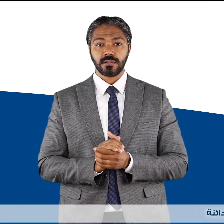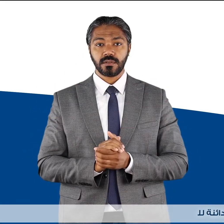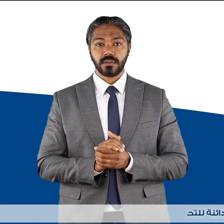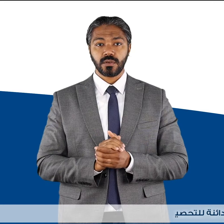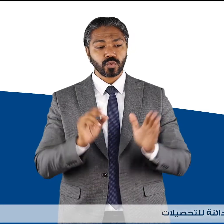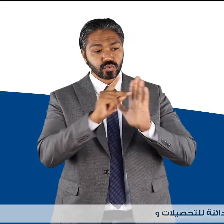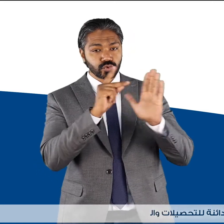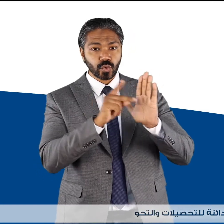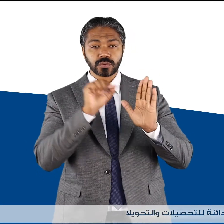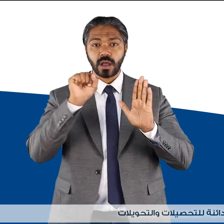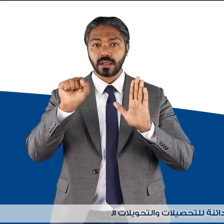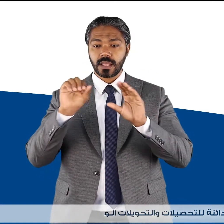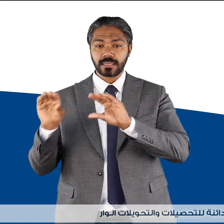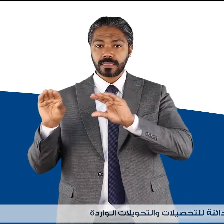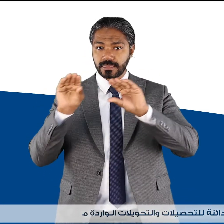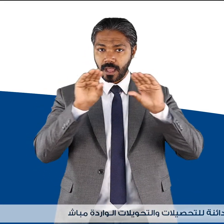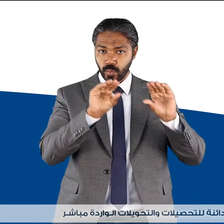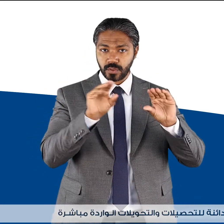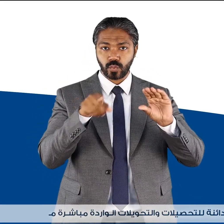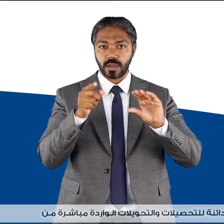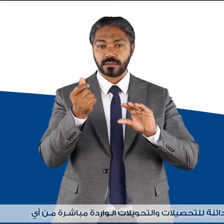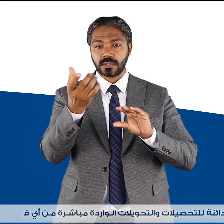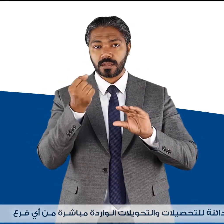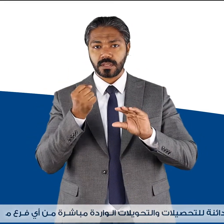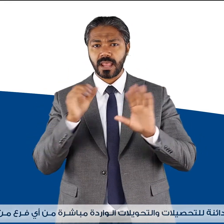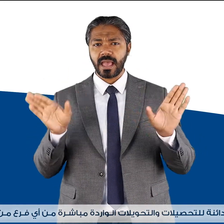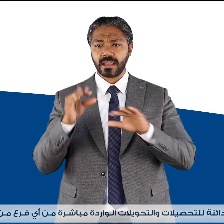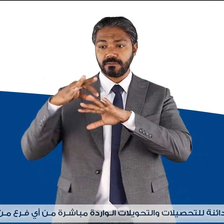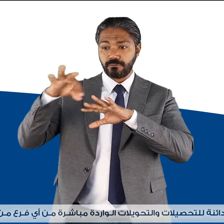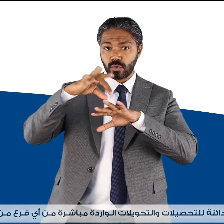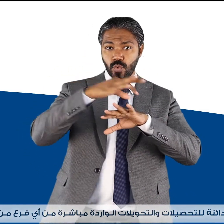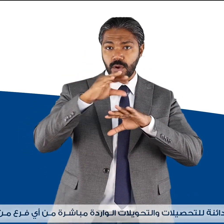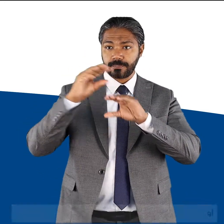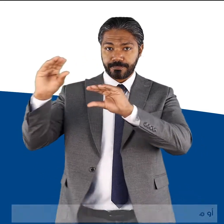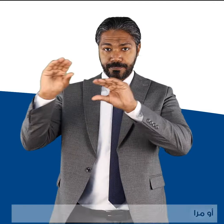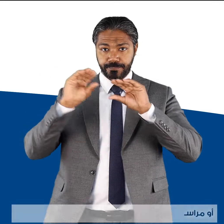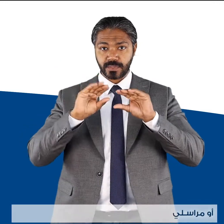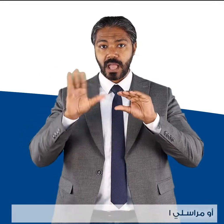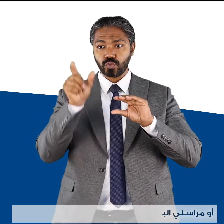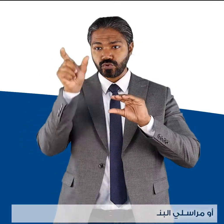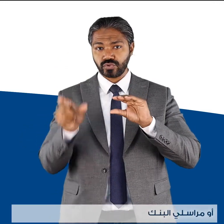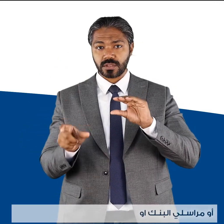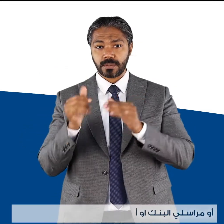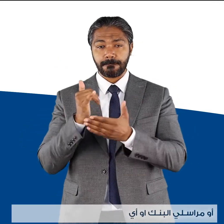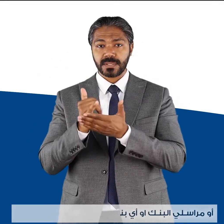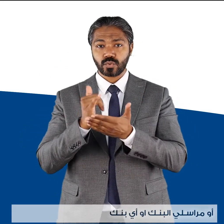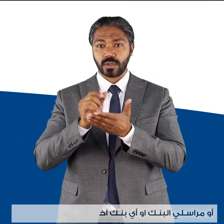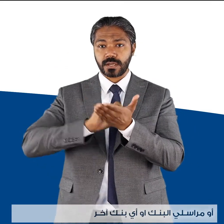للتحصيلات والتحويلات الواردة مباشرة من أي فرع من الفروع أو مراسل البنك أو أي بنك آخر